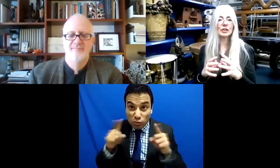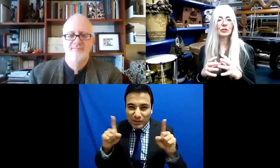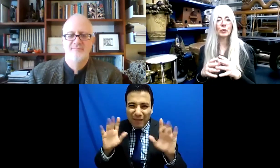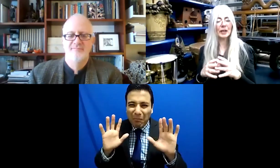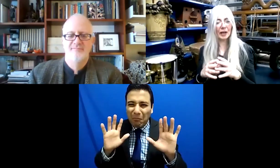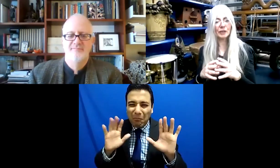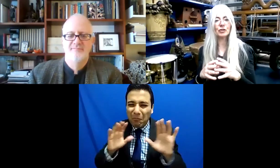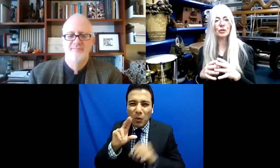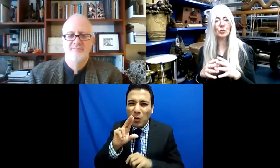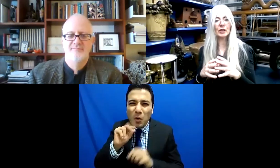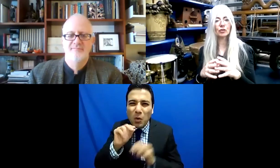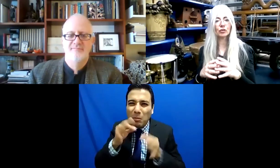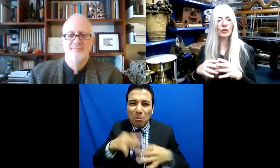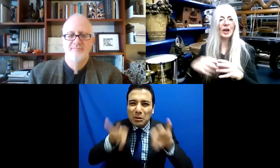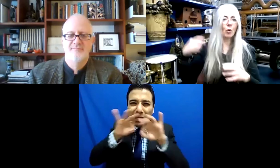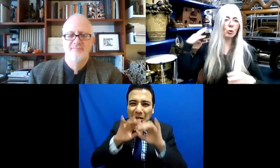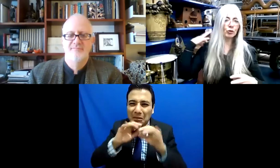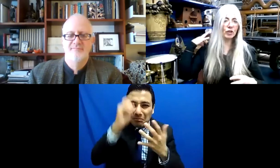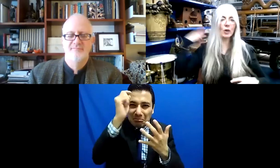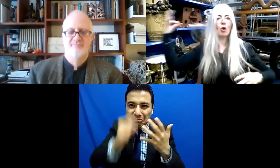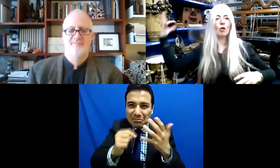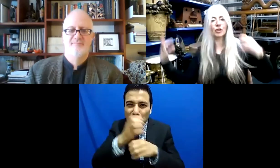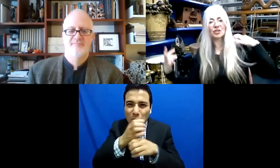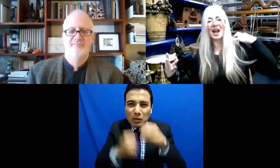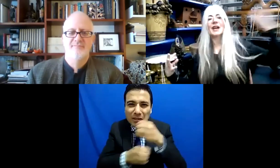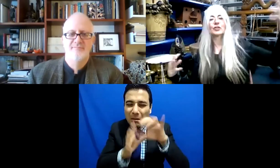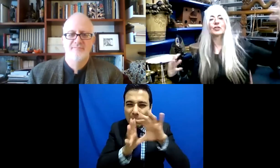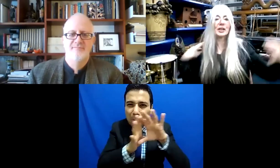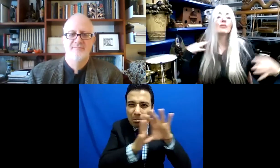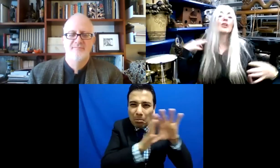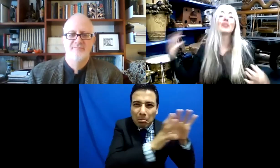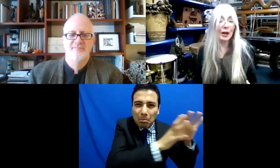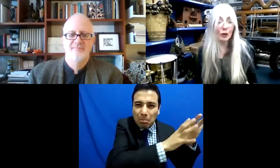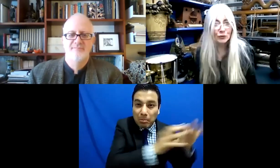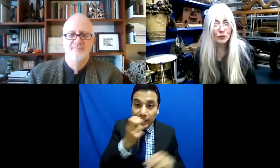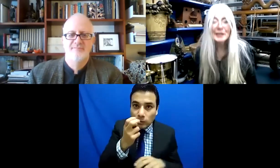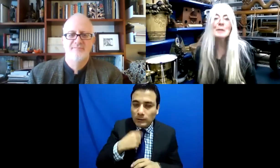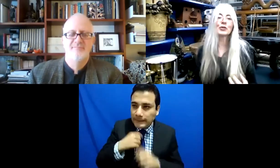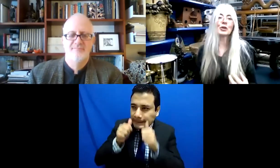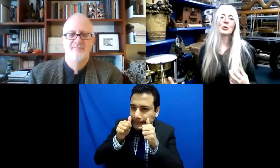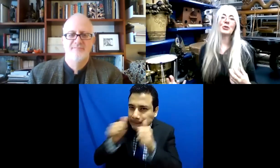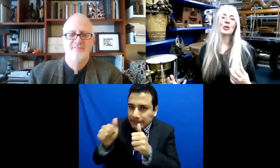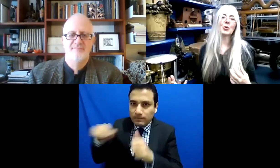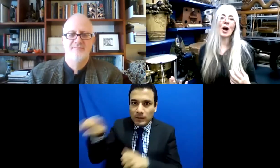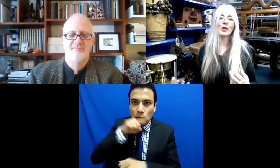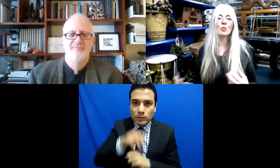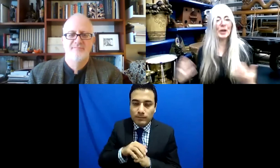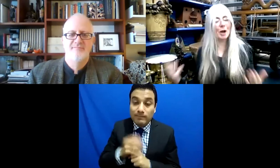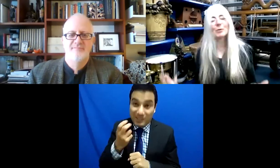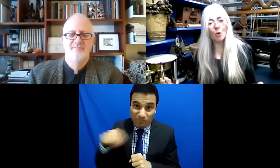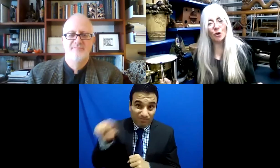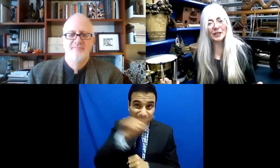para esa situación. Y eso es algo que podemos hacer. Eso es algo que podemos hacer. Podemos